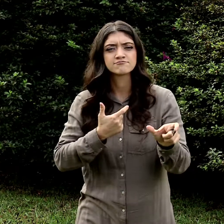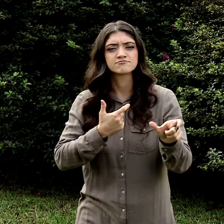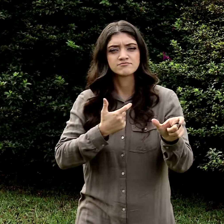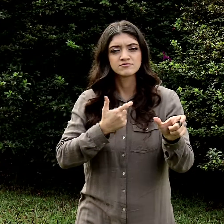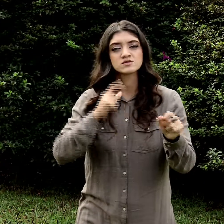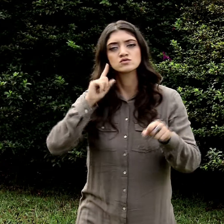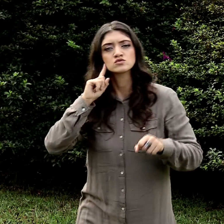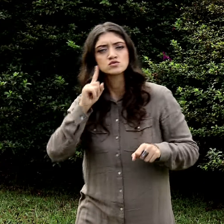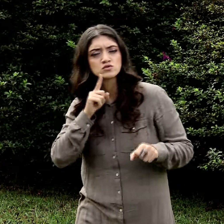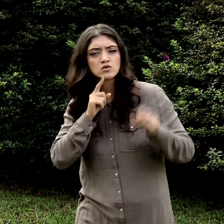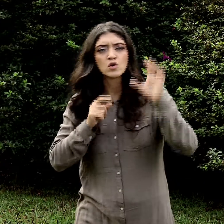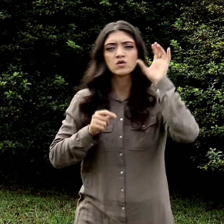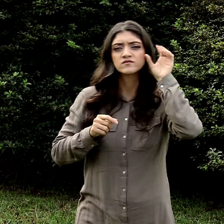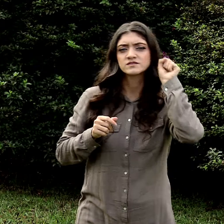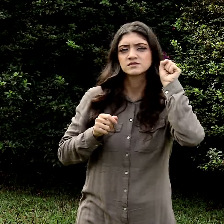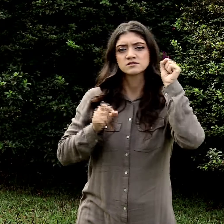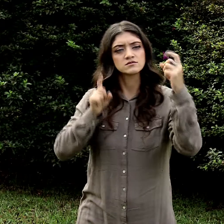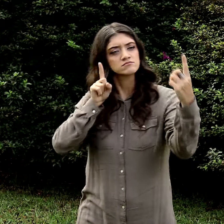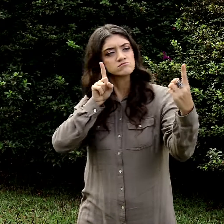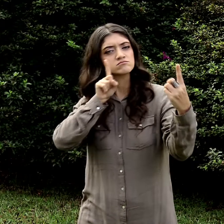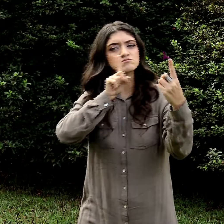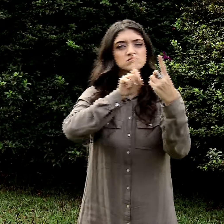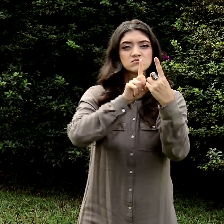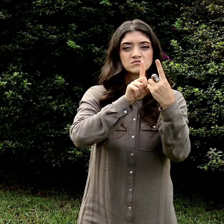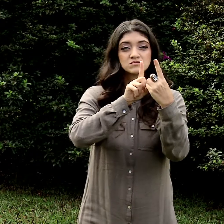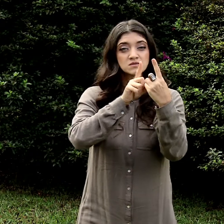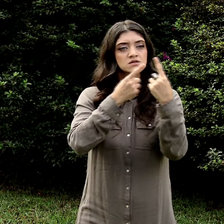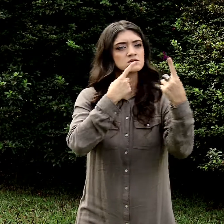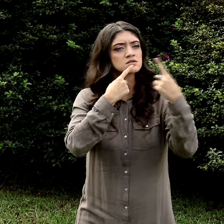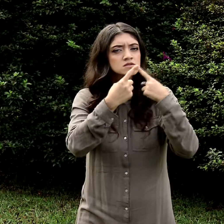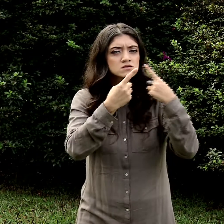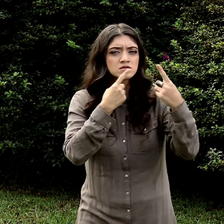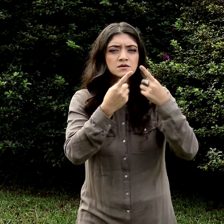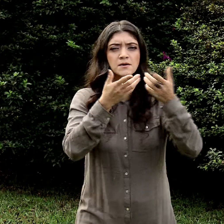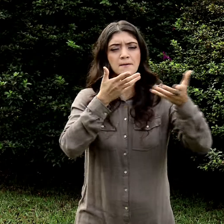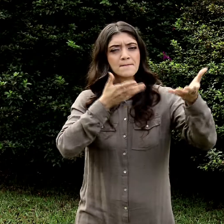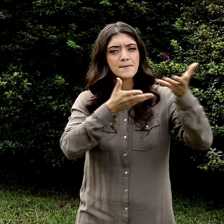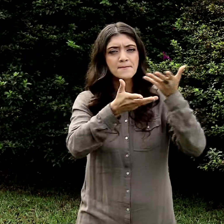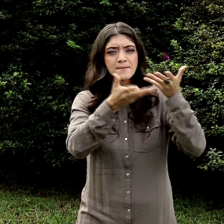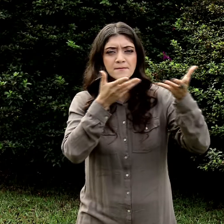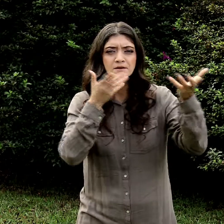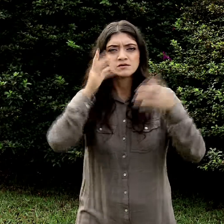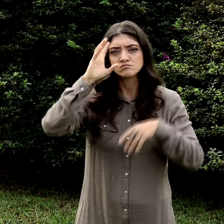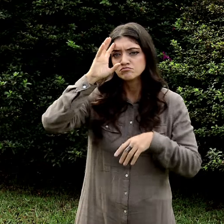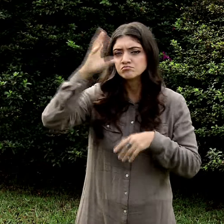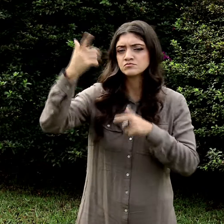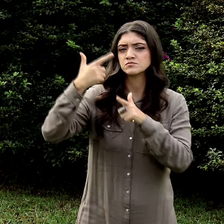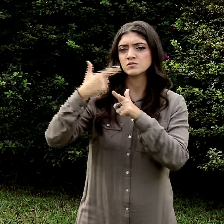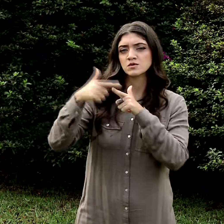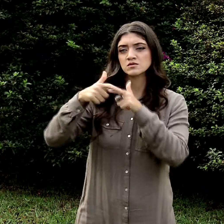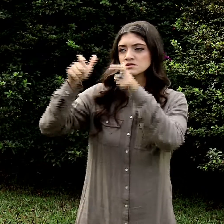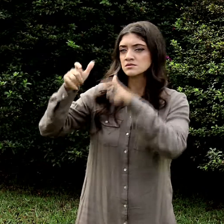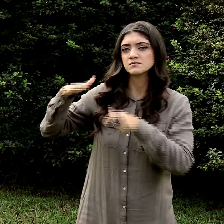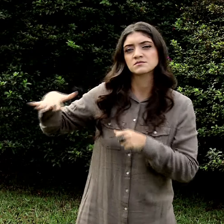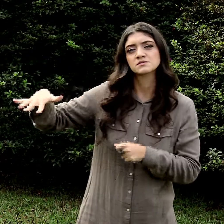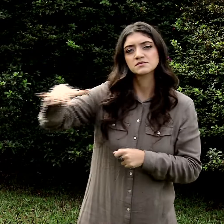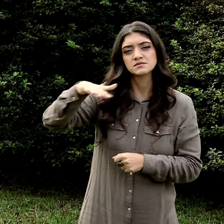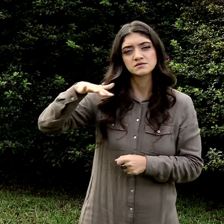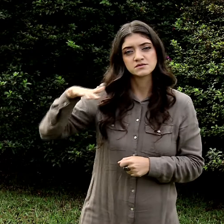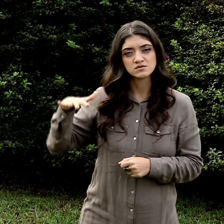comunicação uma via de mão dupla, tanto o surdo como o ouvinte devem procurar soluções para uma